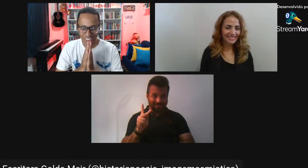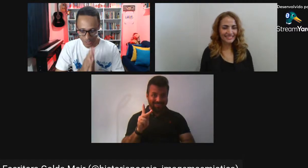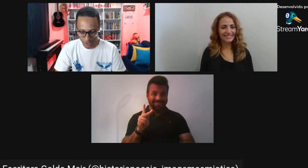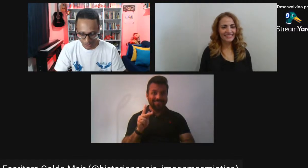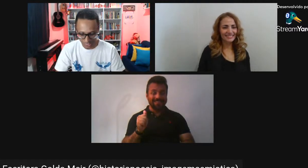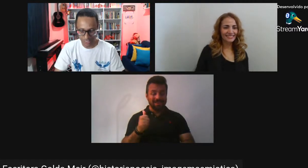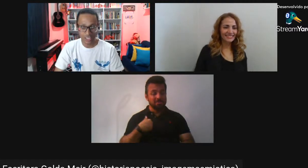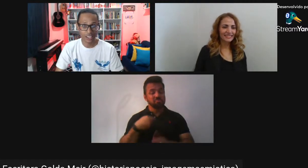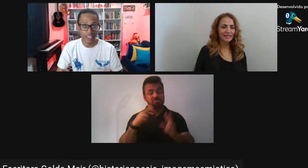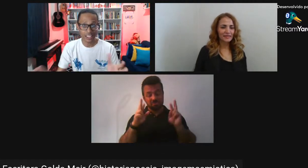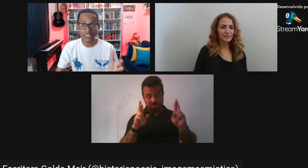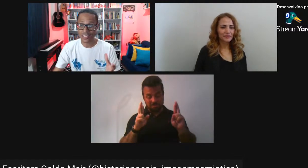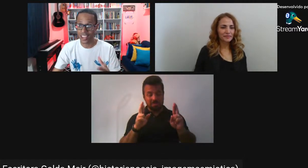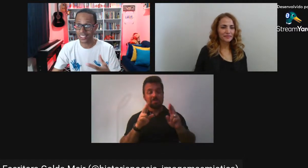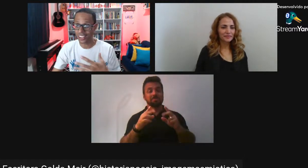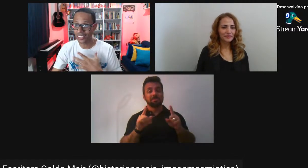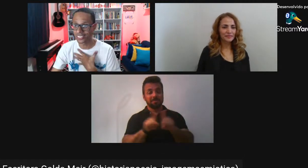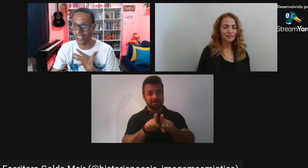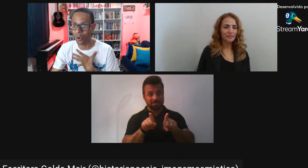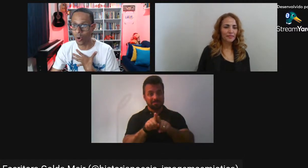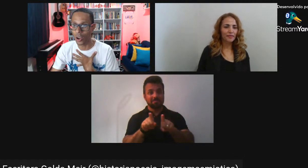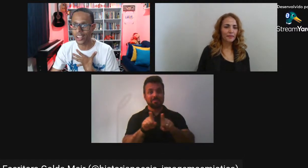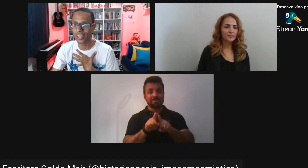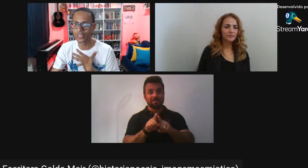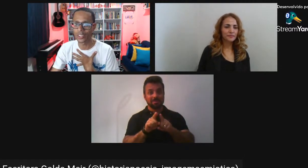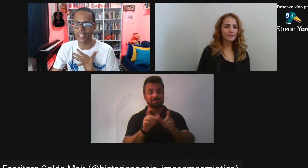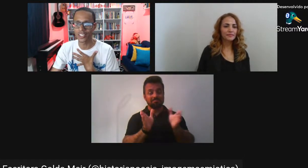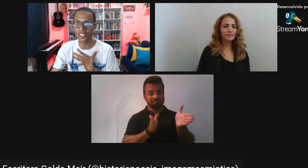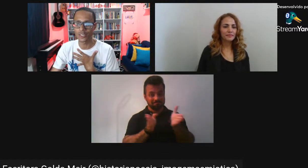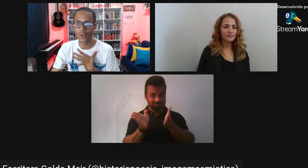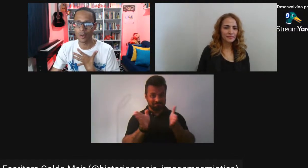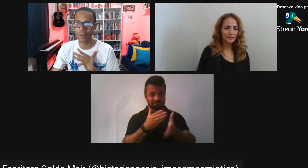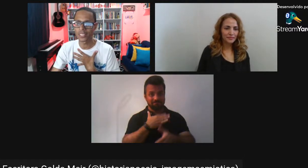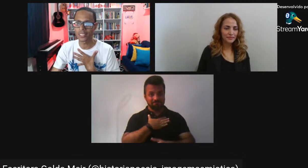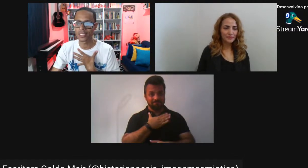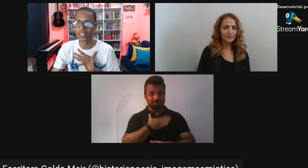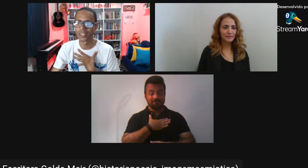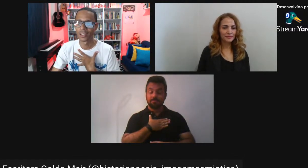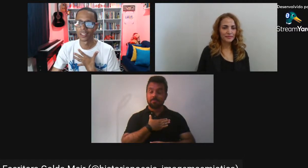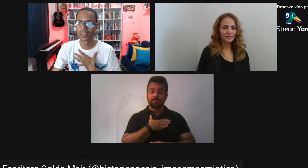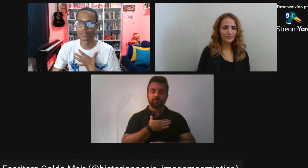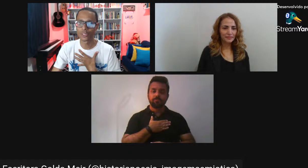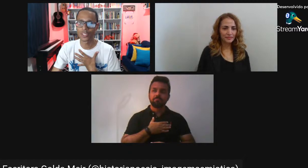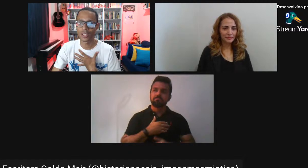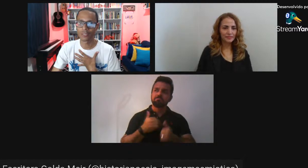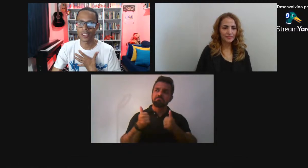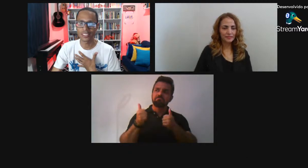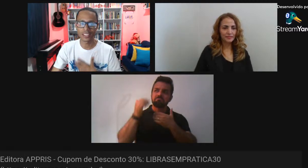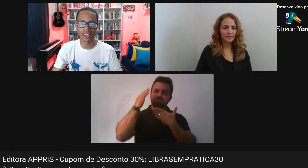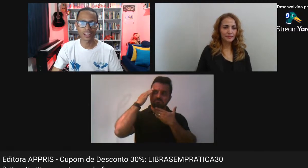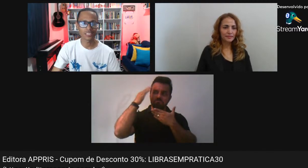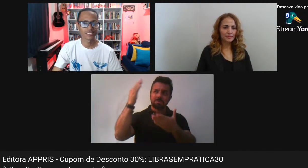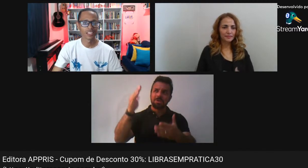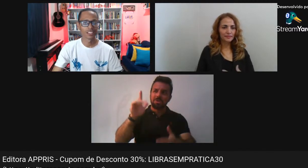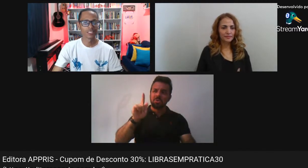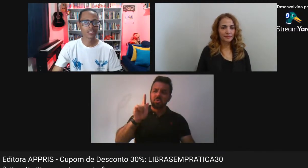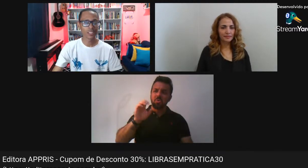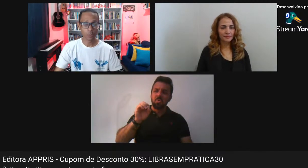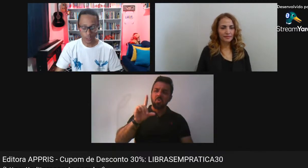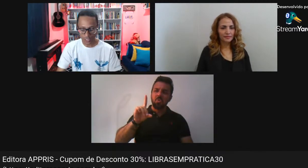obrigado Golda Olha Quem quiser Já corre aí No site da Editora Apriz E você vai ter lá